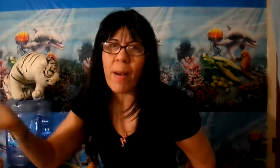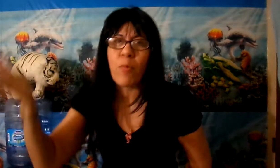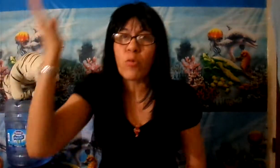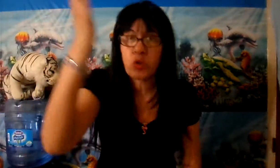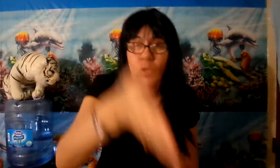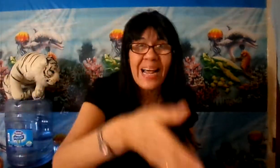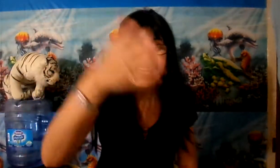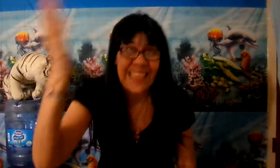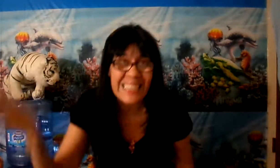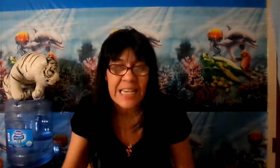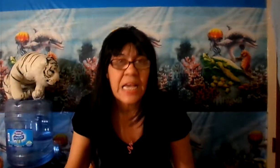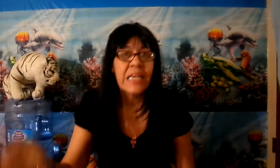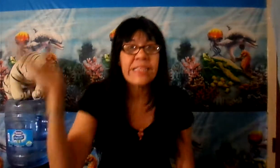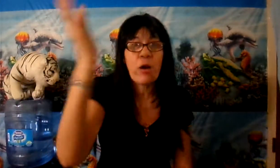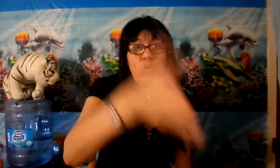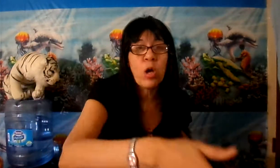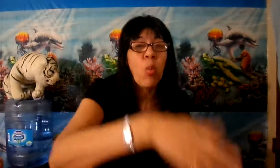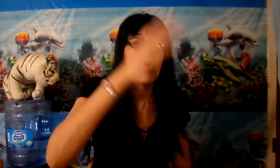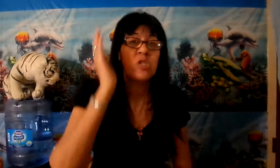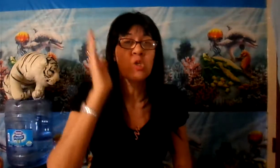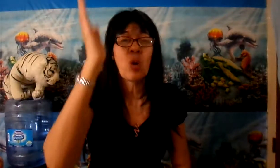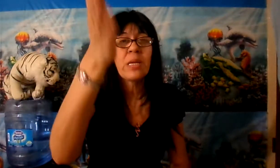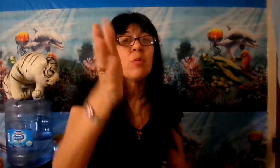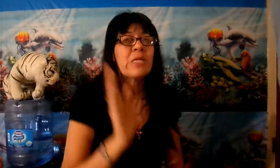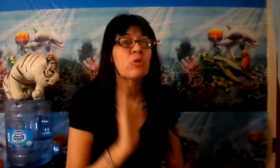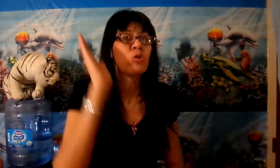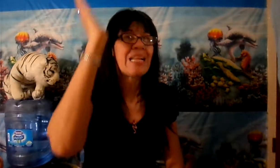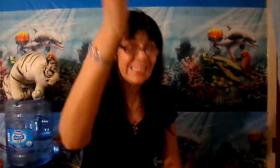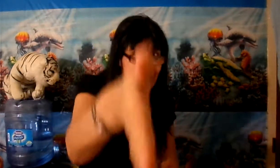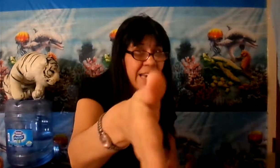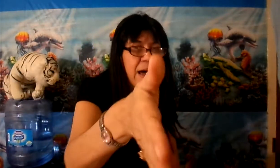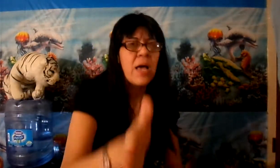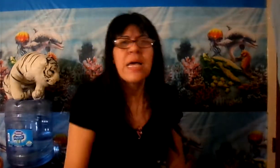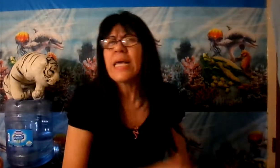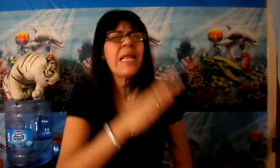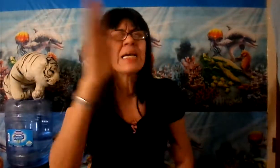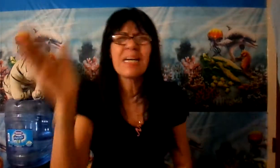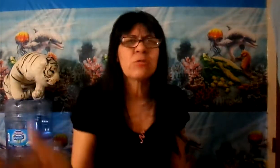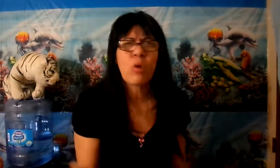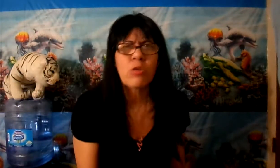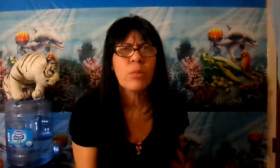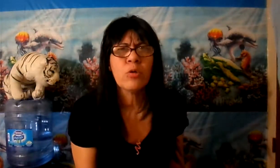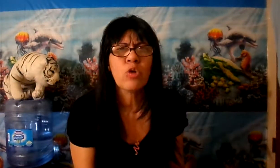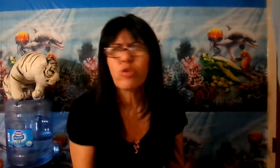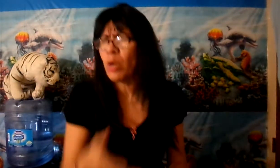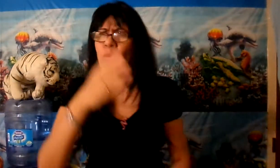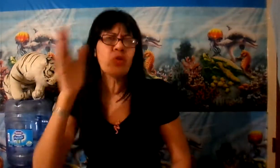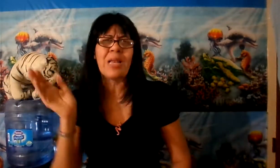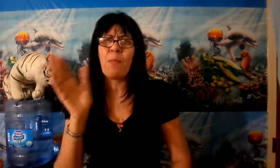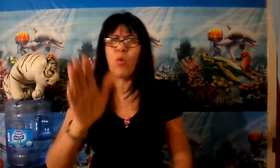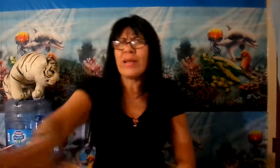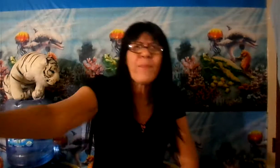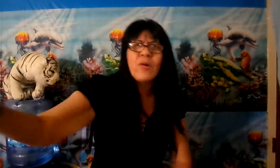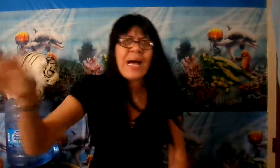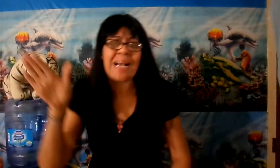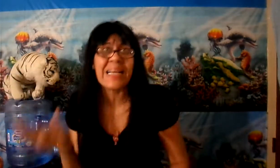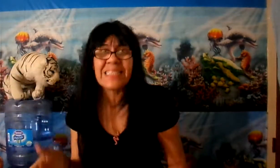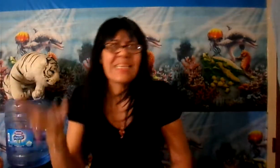puso las leyes de homosexualismo dentro de la tierra. Y le encantó a todo el mundo y todo el mundo, las mujeres por las calles se